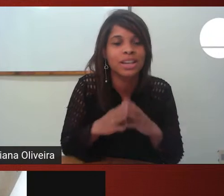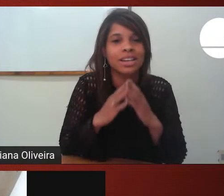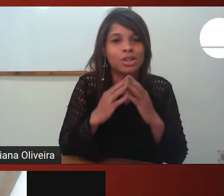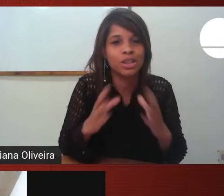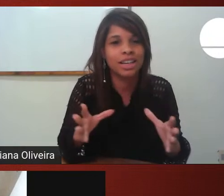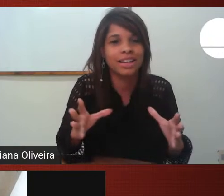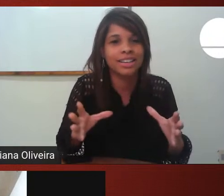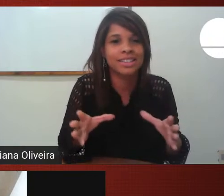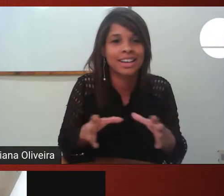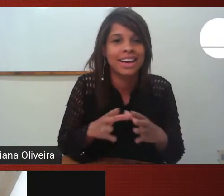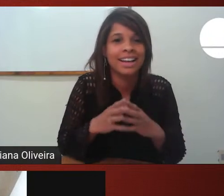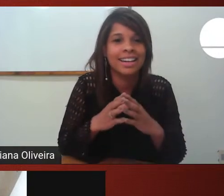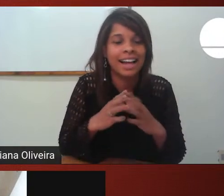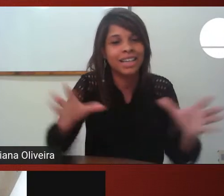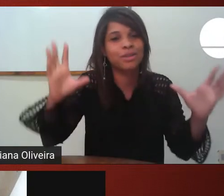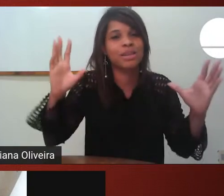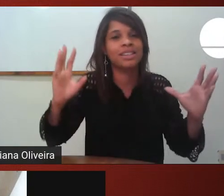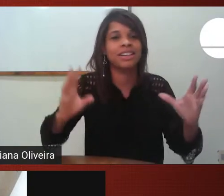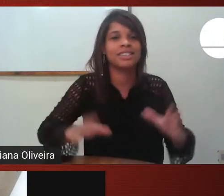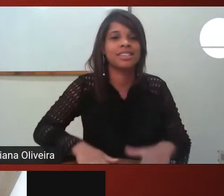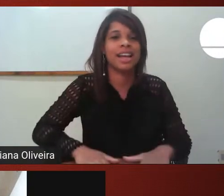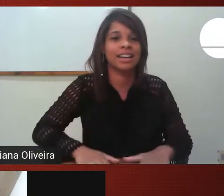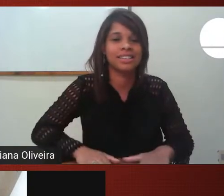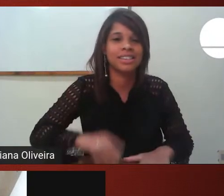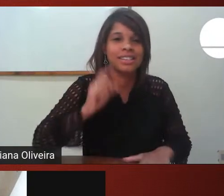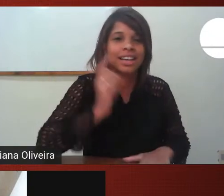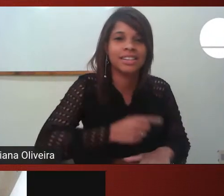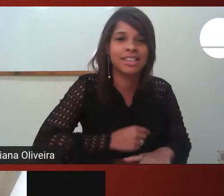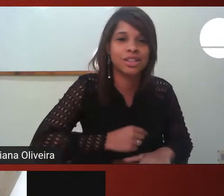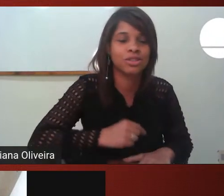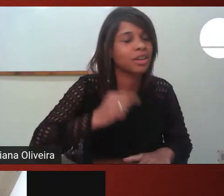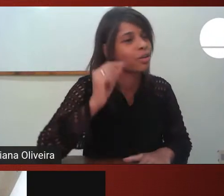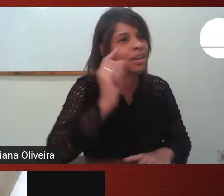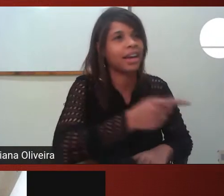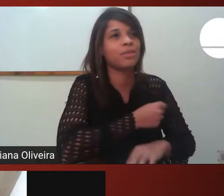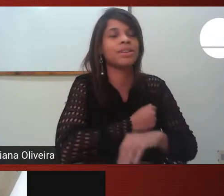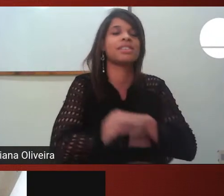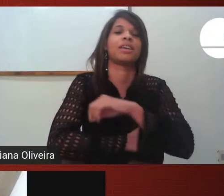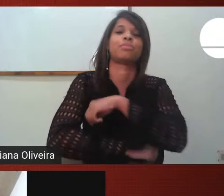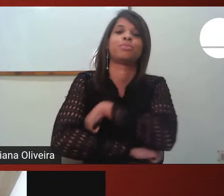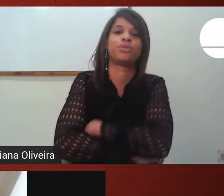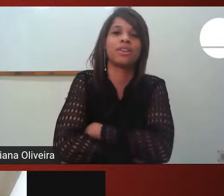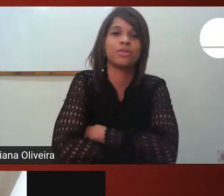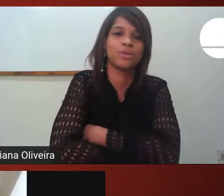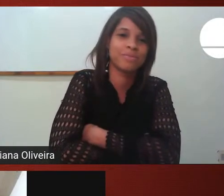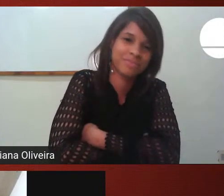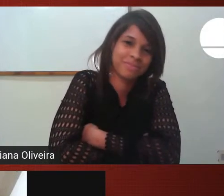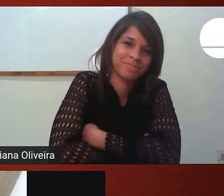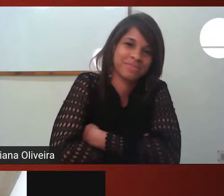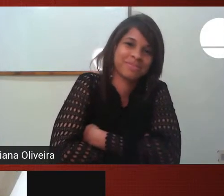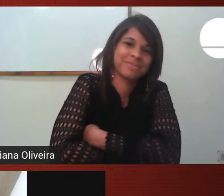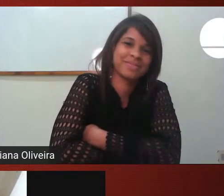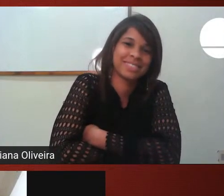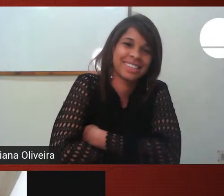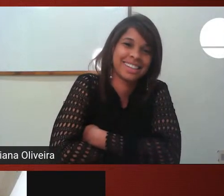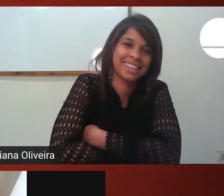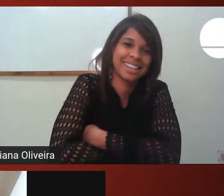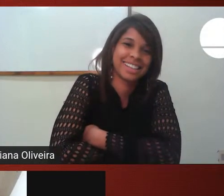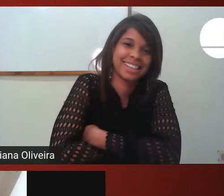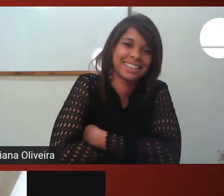gírias na língua brasileira de sinais e se existe eu quero um exemplo por favor com certeza que existe